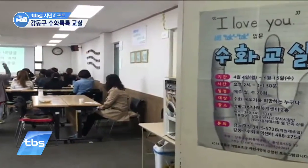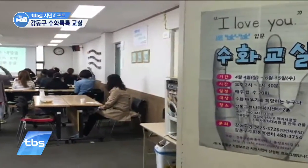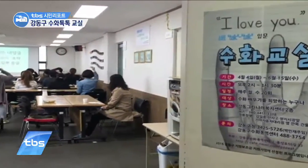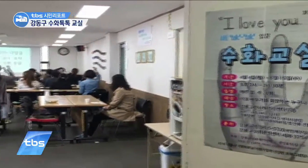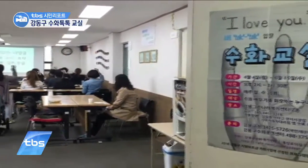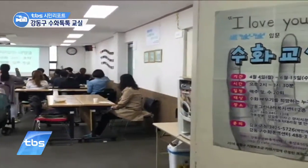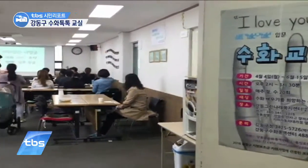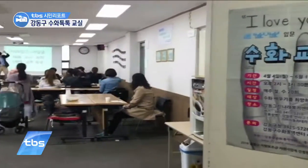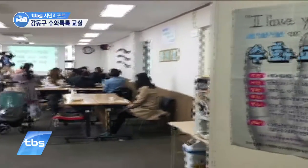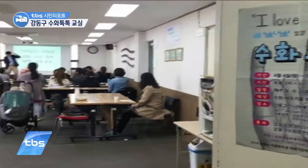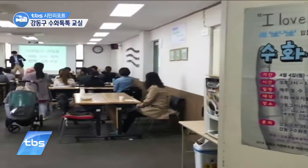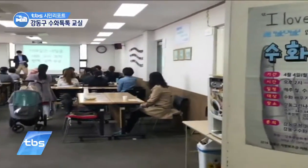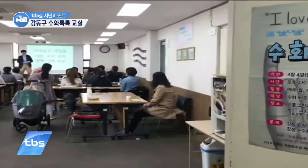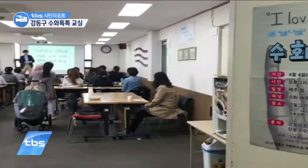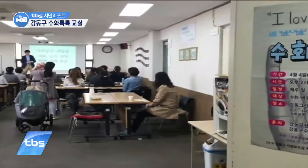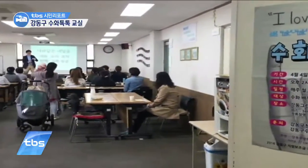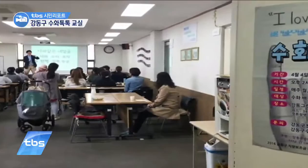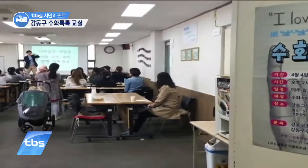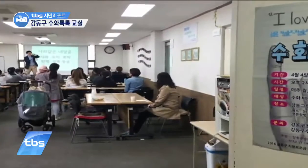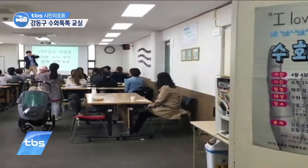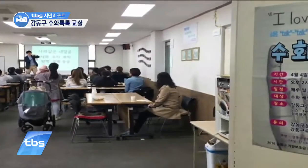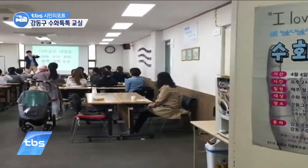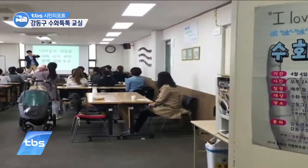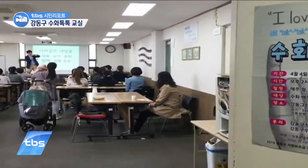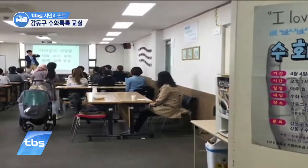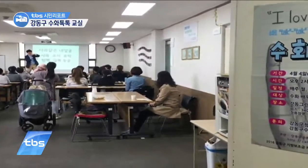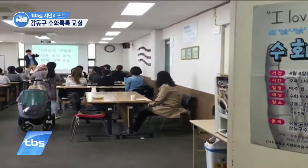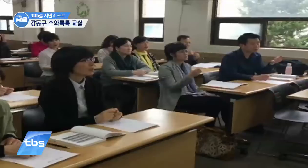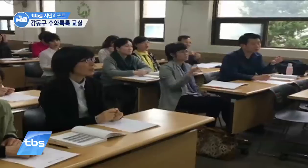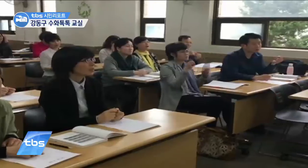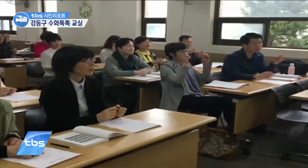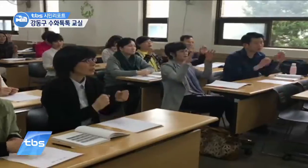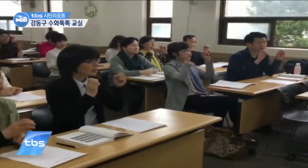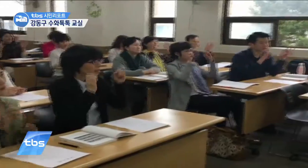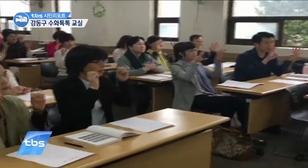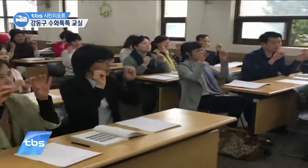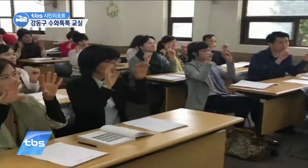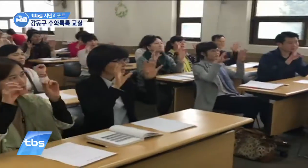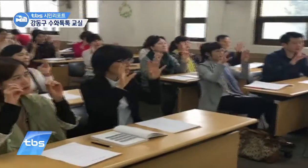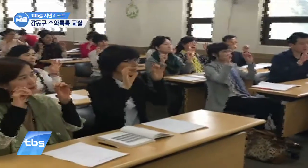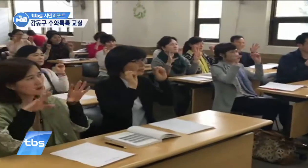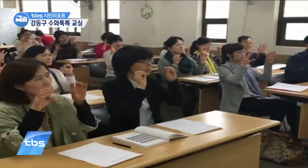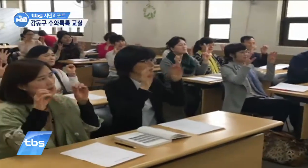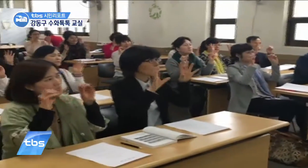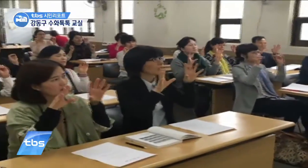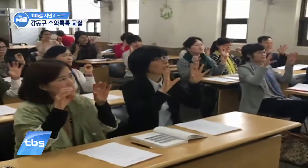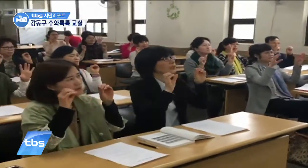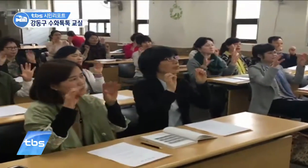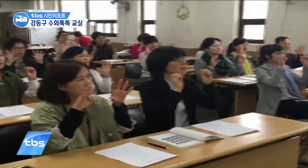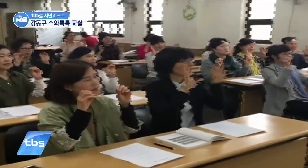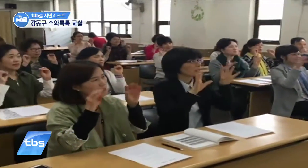배울 수 있다는 수화로 톡톡, 수화교실 수업이 이 건물 2층 안에 있는 교실에서 진행되고 있습니다.